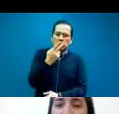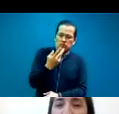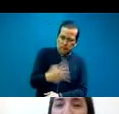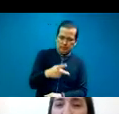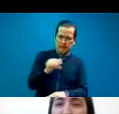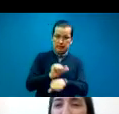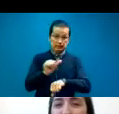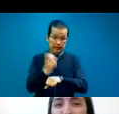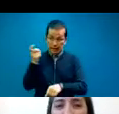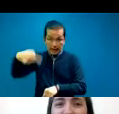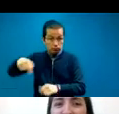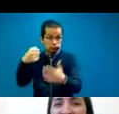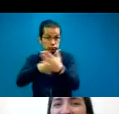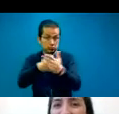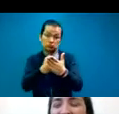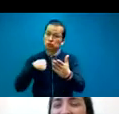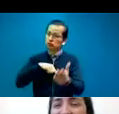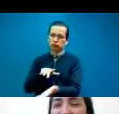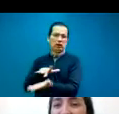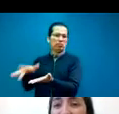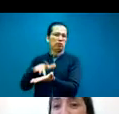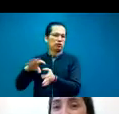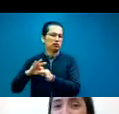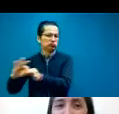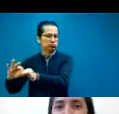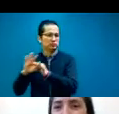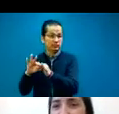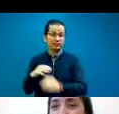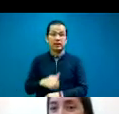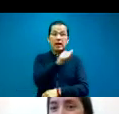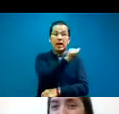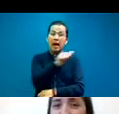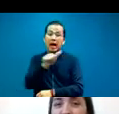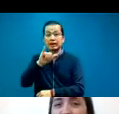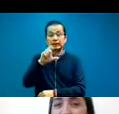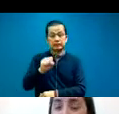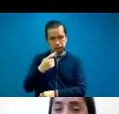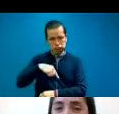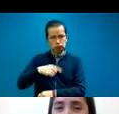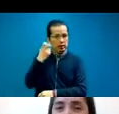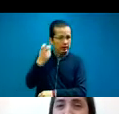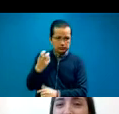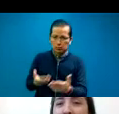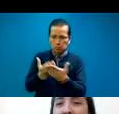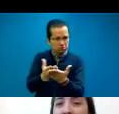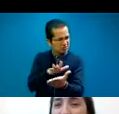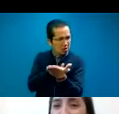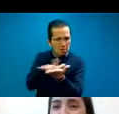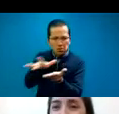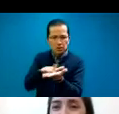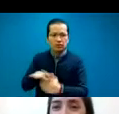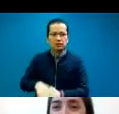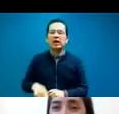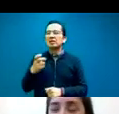bien! Y bueno, y desde AILS estamos apoyando a la campaña que se llama Ley